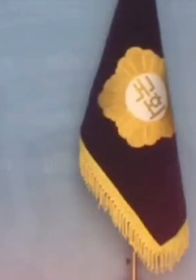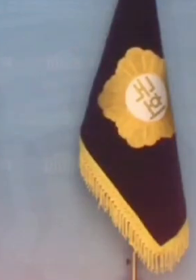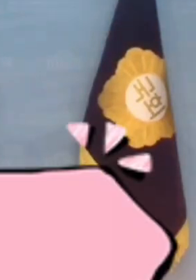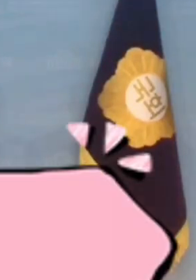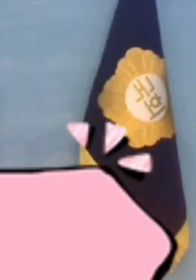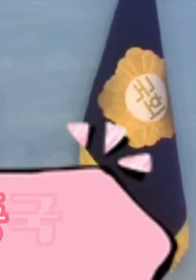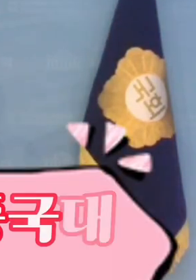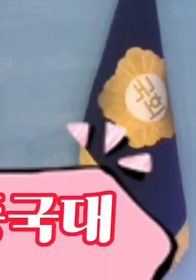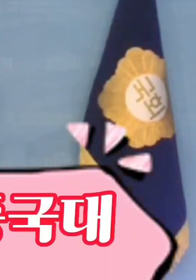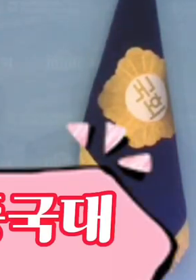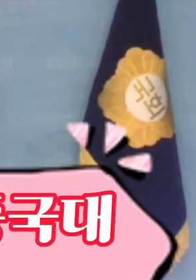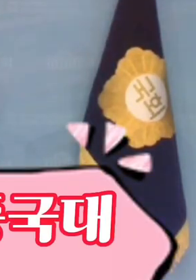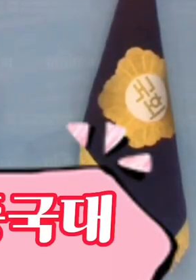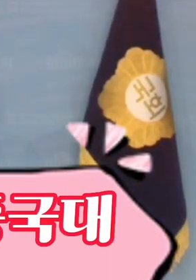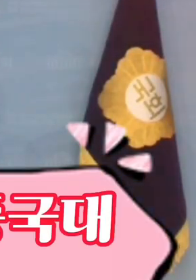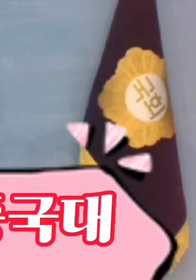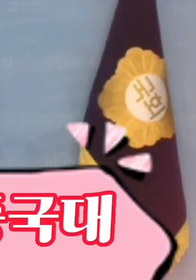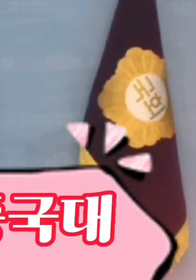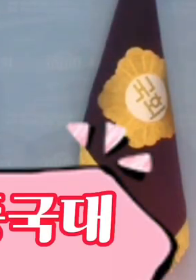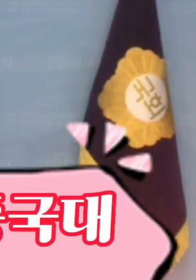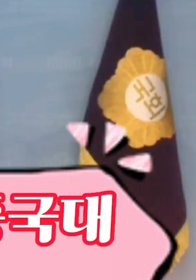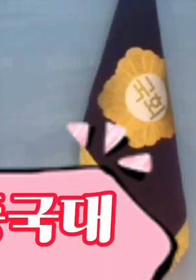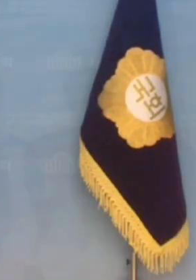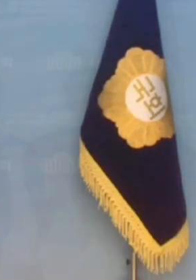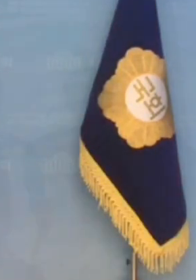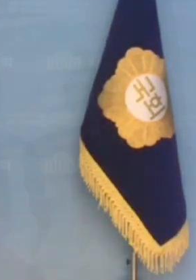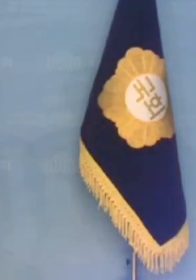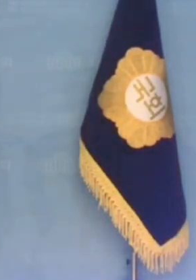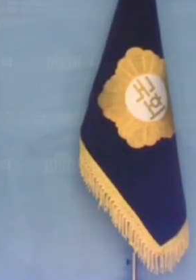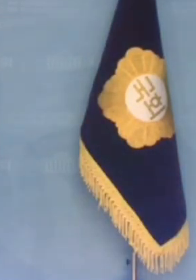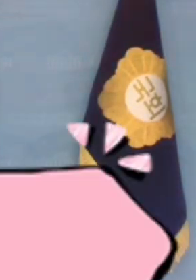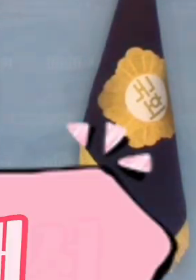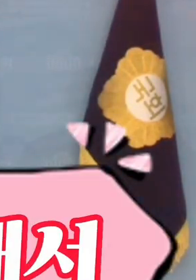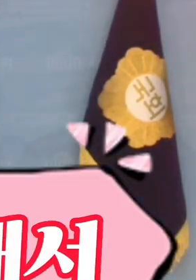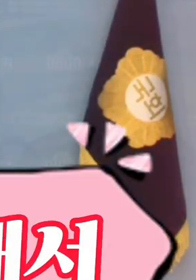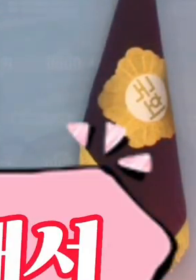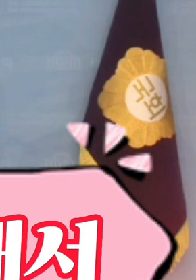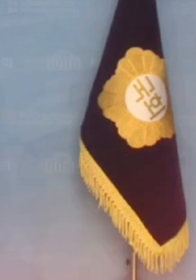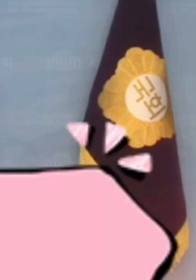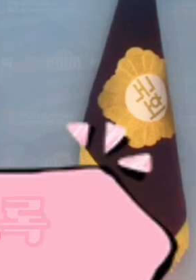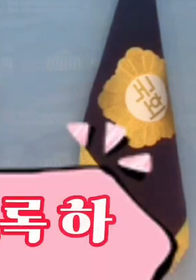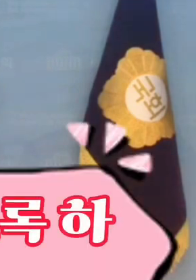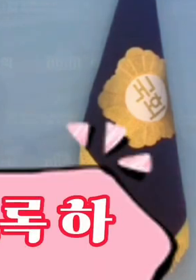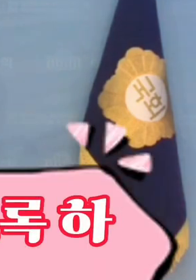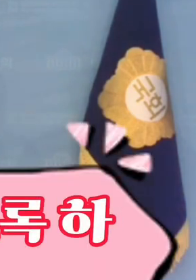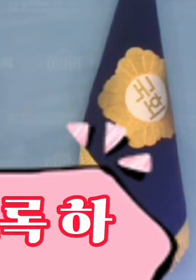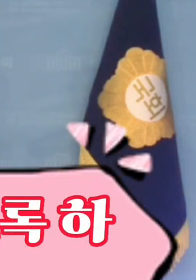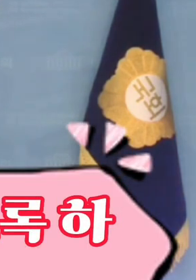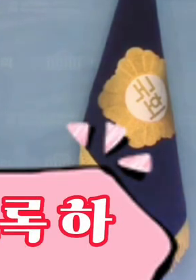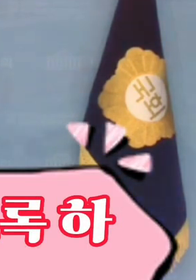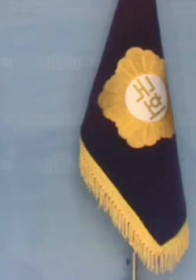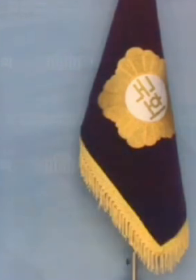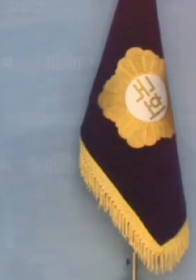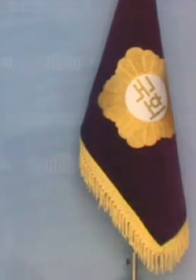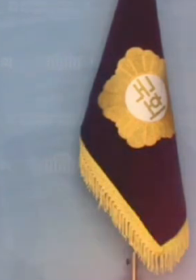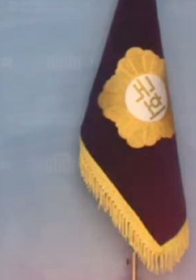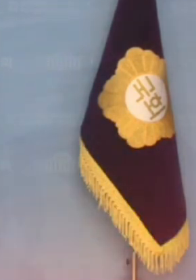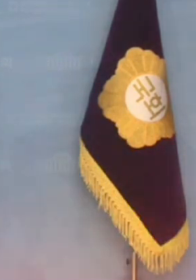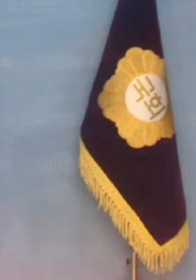이재명 대표의 중국 대사 연담에 대해서 공식 브리핑을 하도록 하겠습니다.